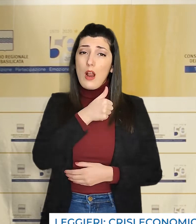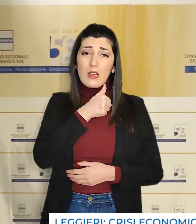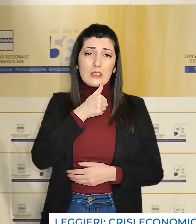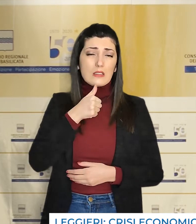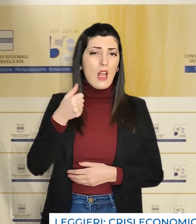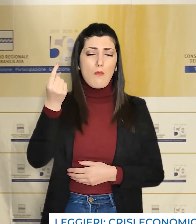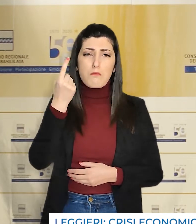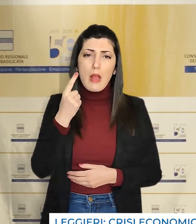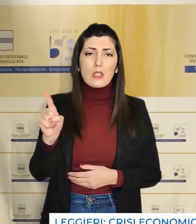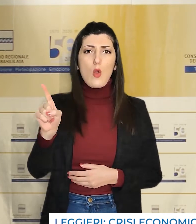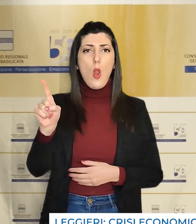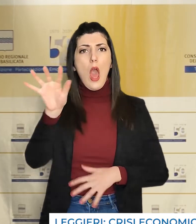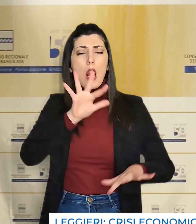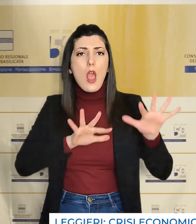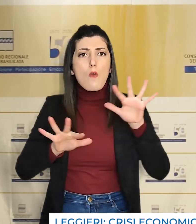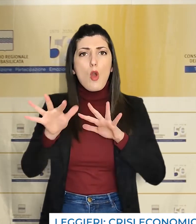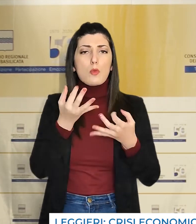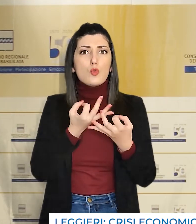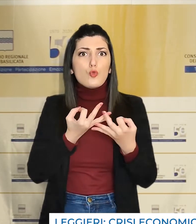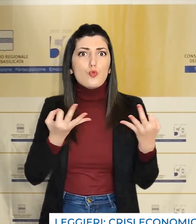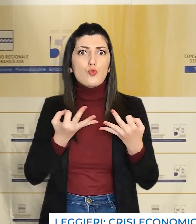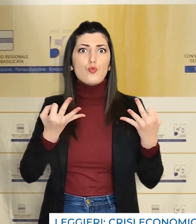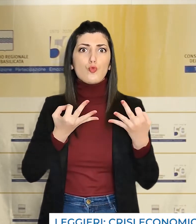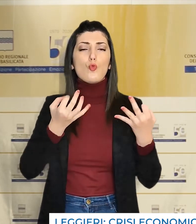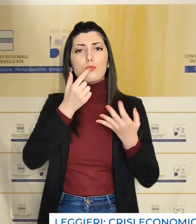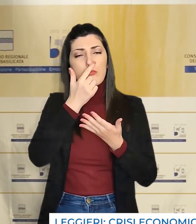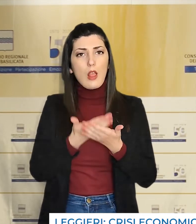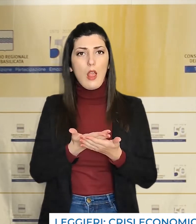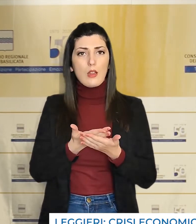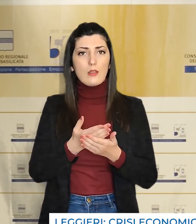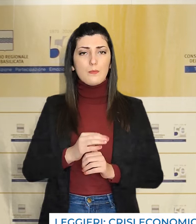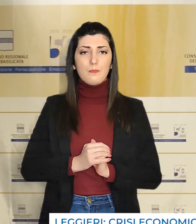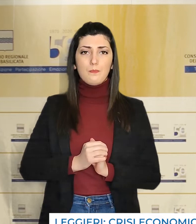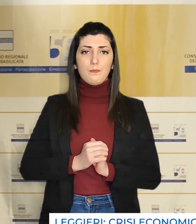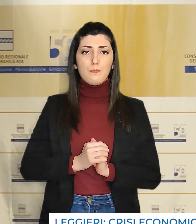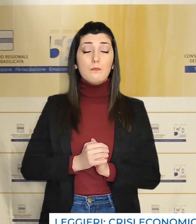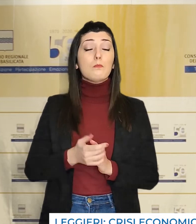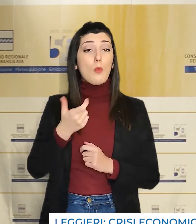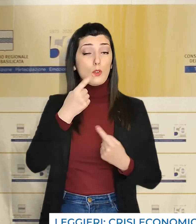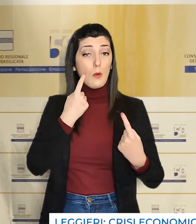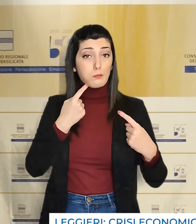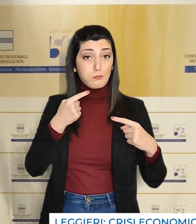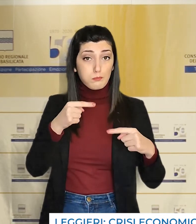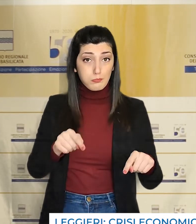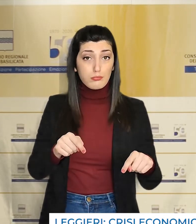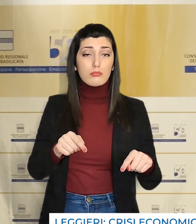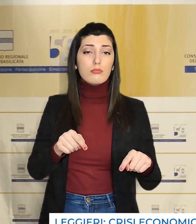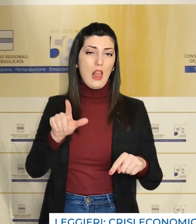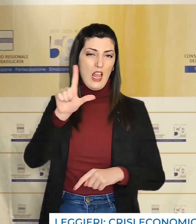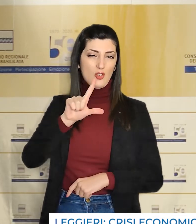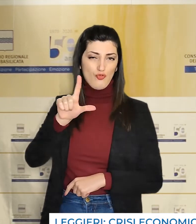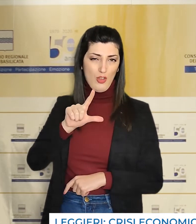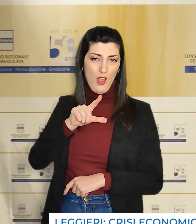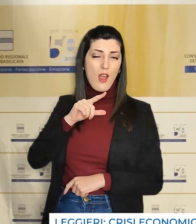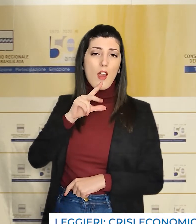abbiamo bisogno maggiormente di informazione corretta e imparziale. Per questo motivo,